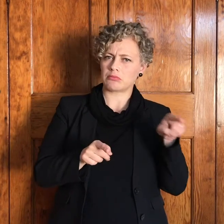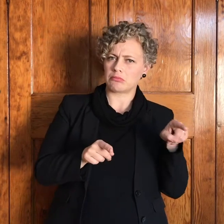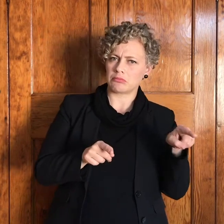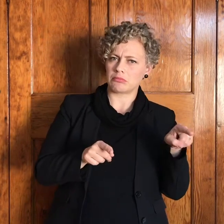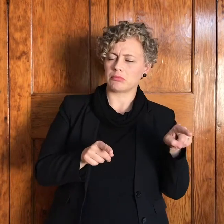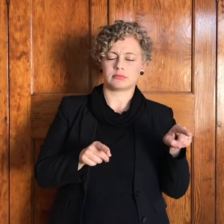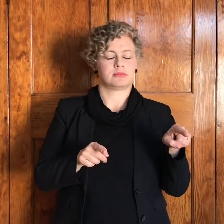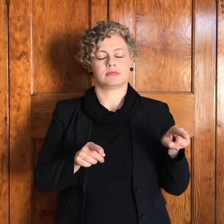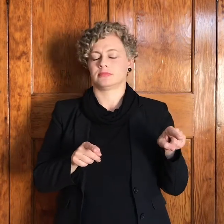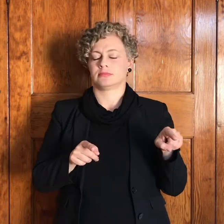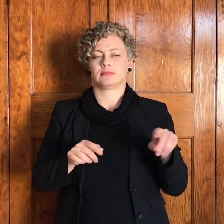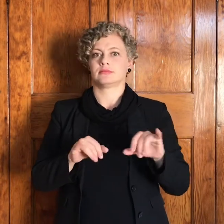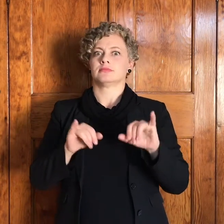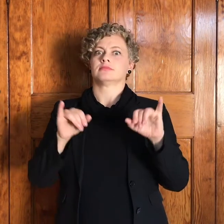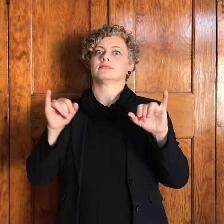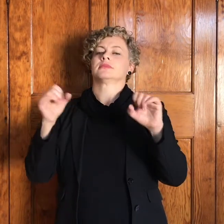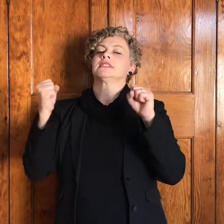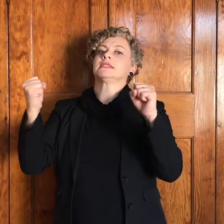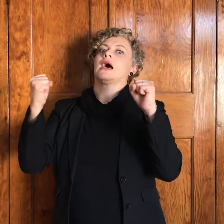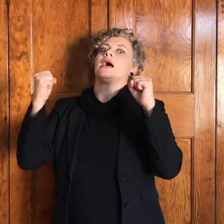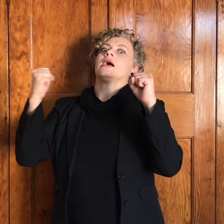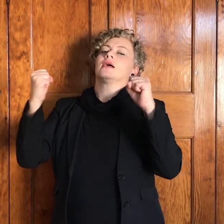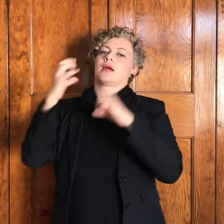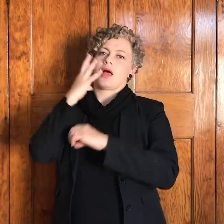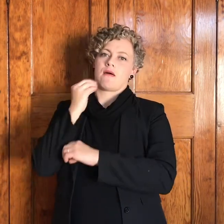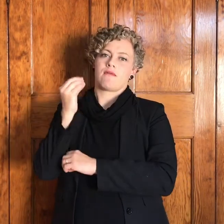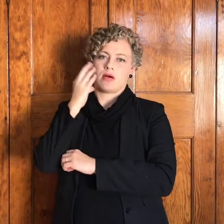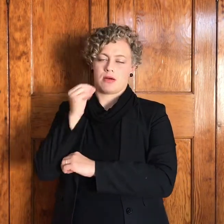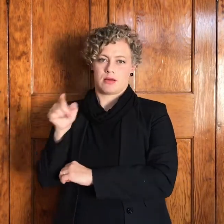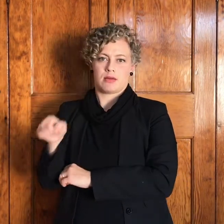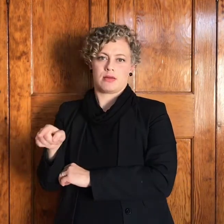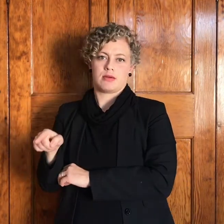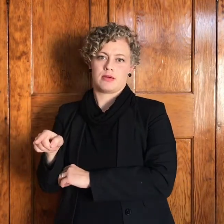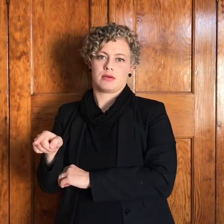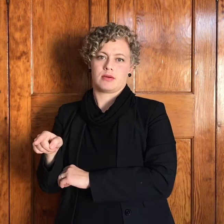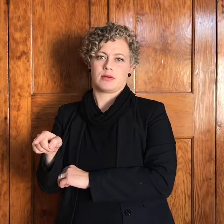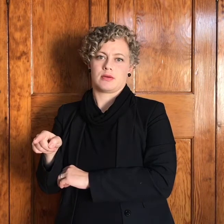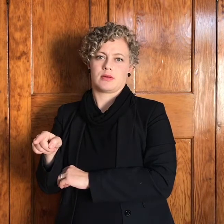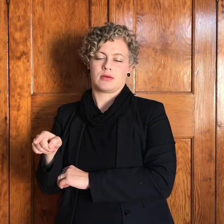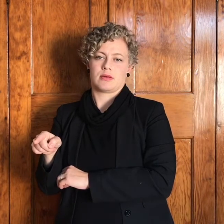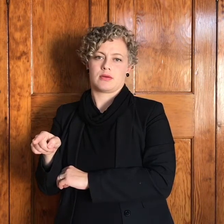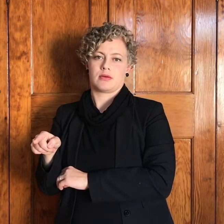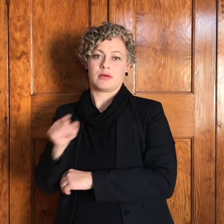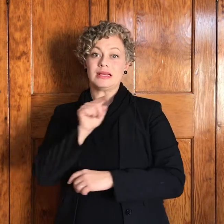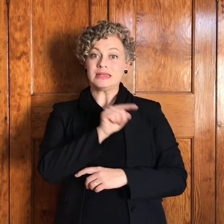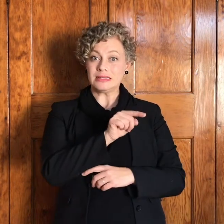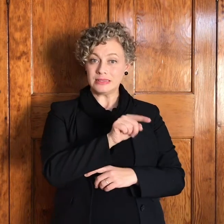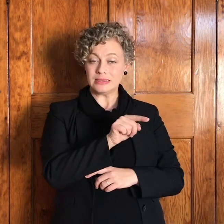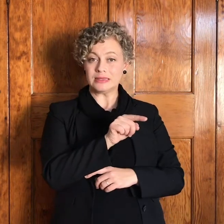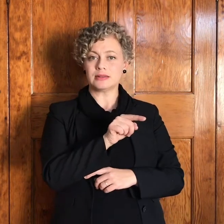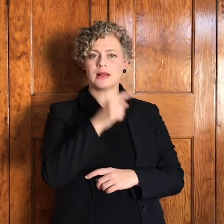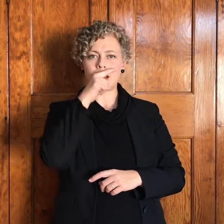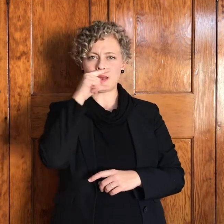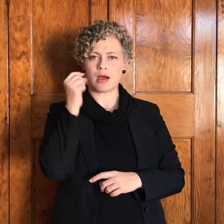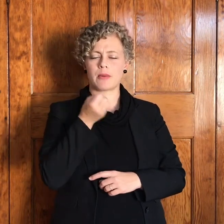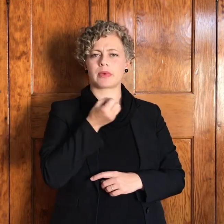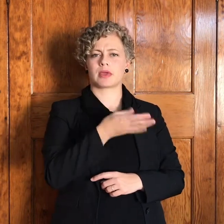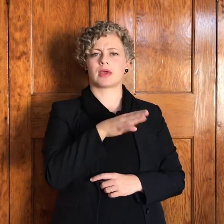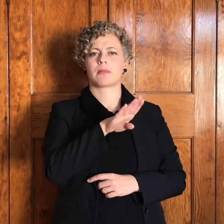van die eerste keer het hy gesê ek noem dit betel die huis